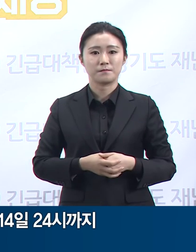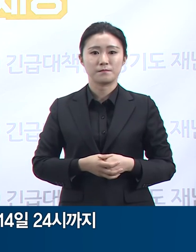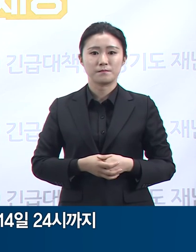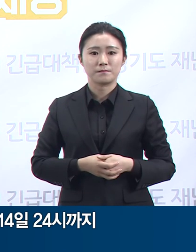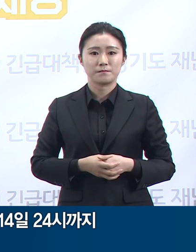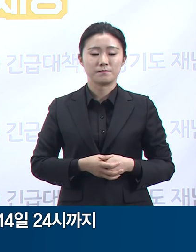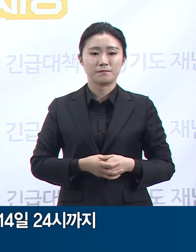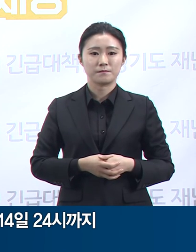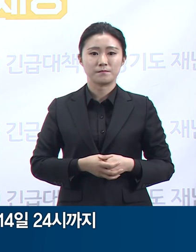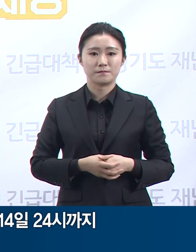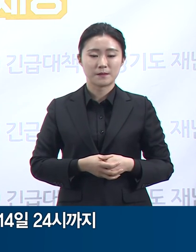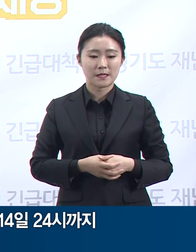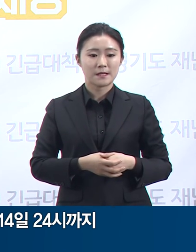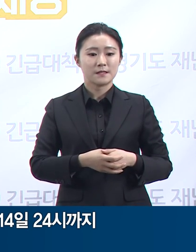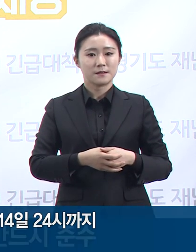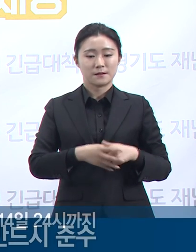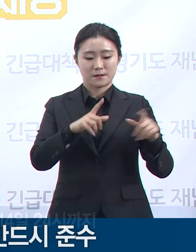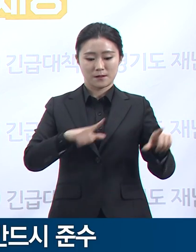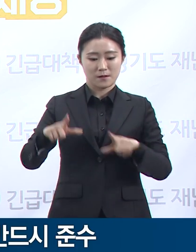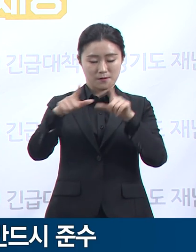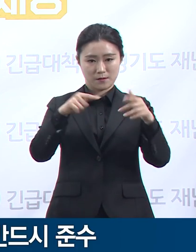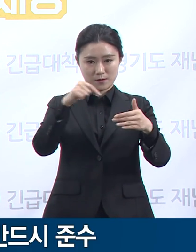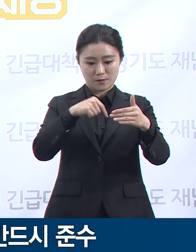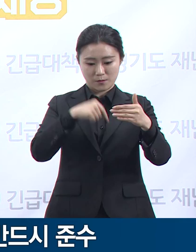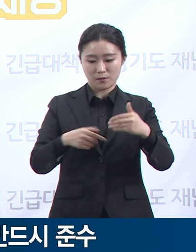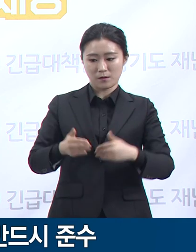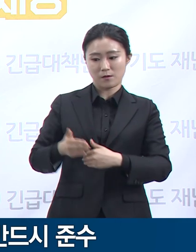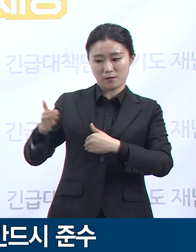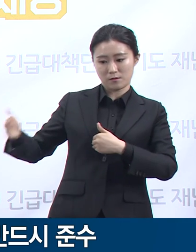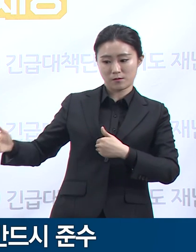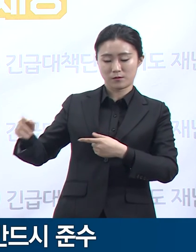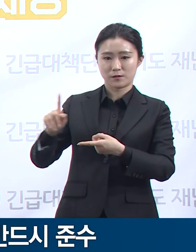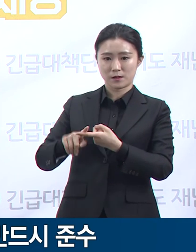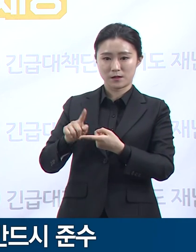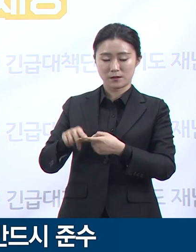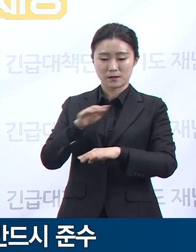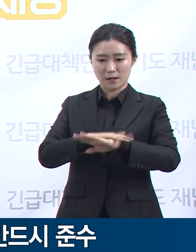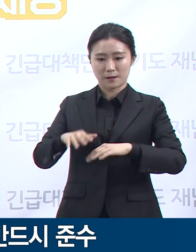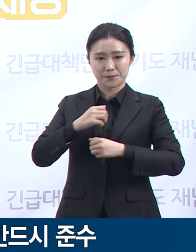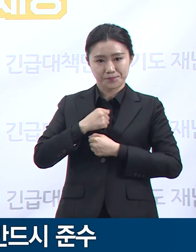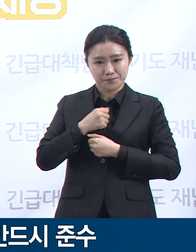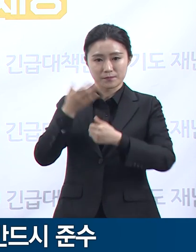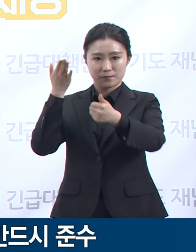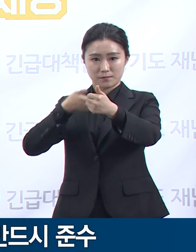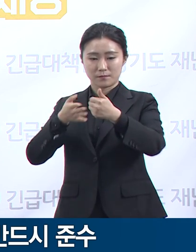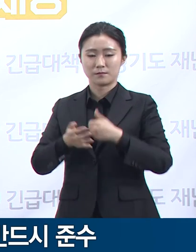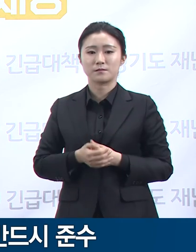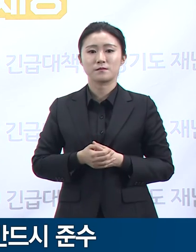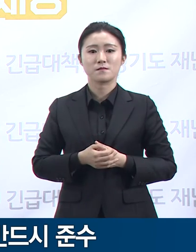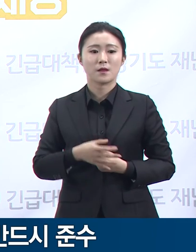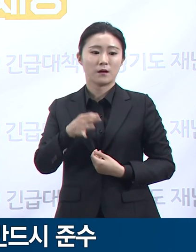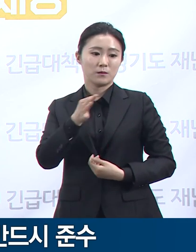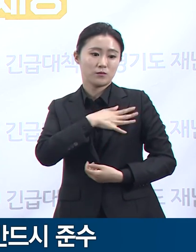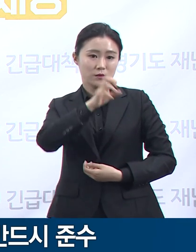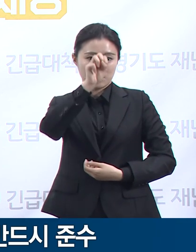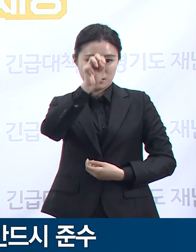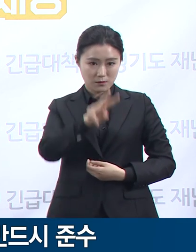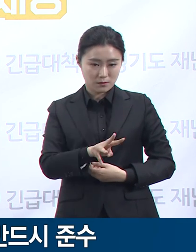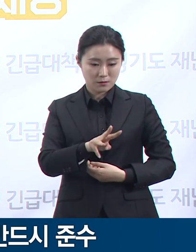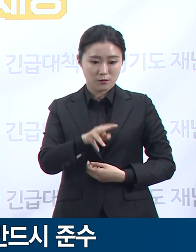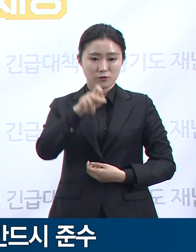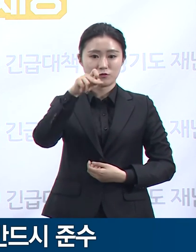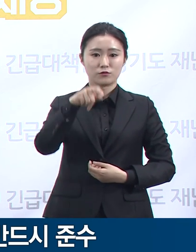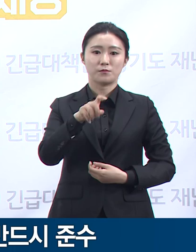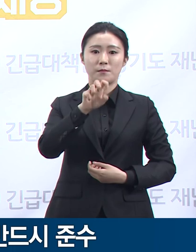두기에 지속적인 실천을 당부드립니다. 부천 쿠팡 물류센터발 집단 감염이 지역사회로